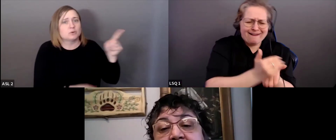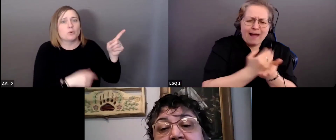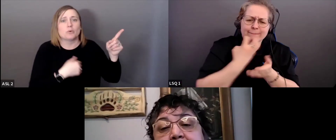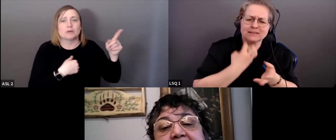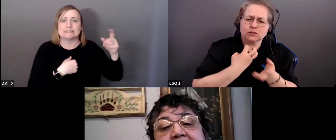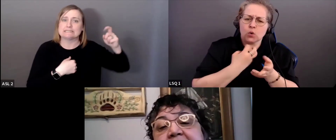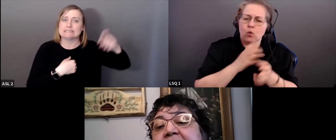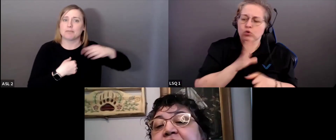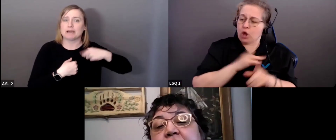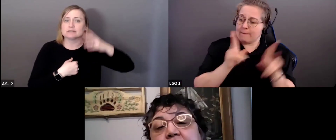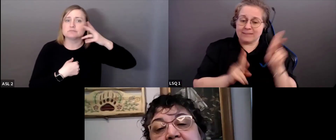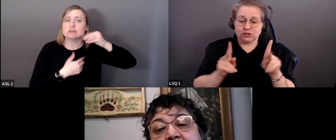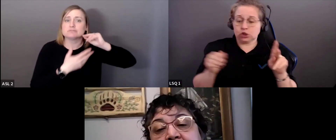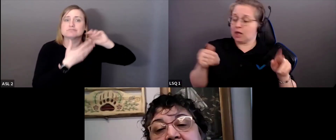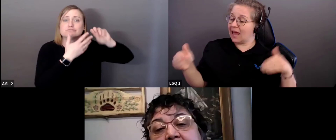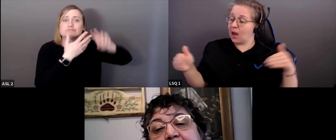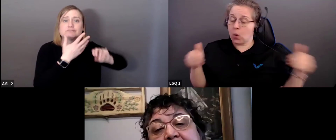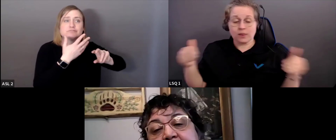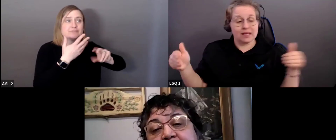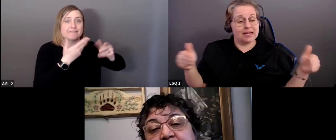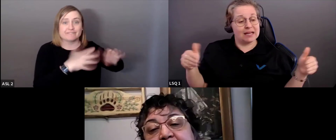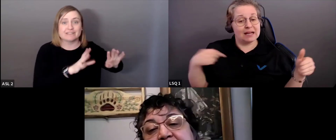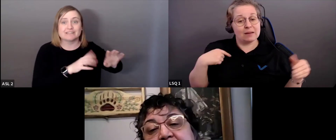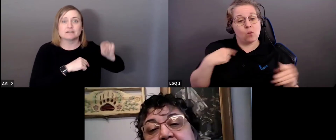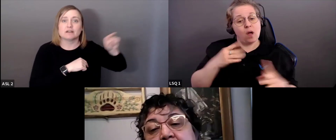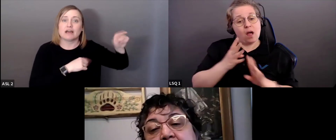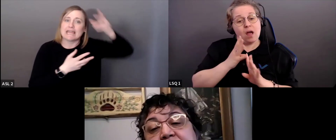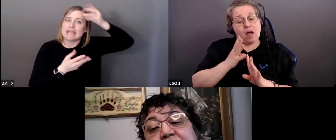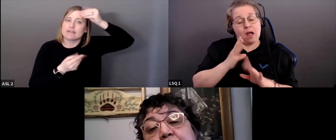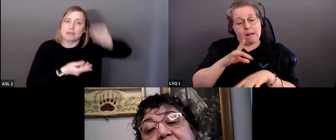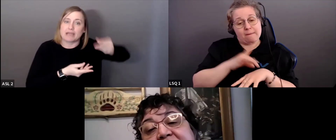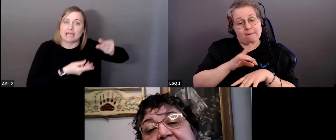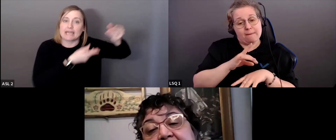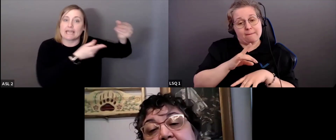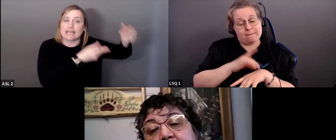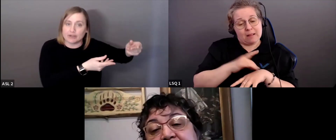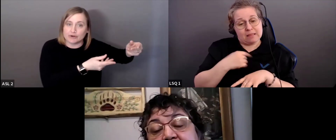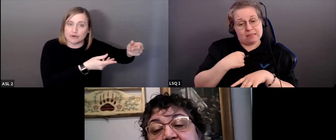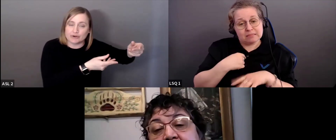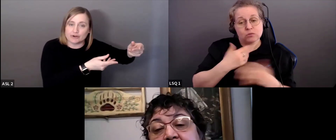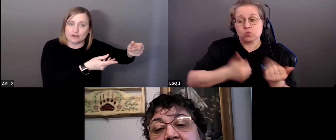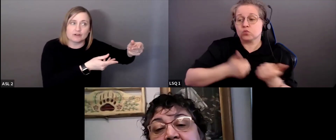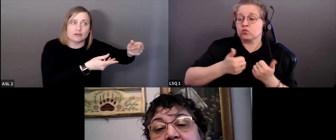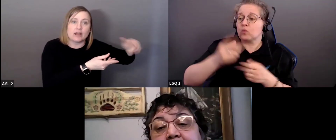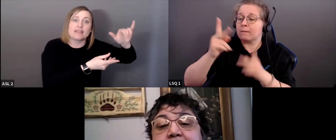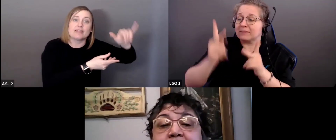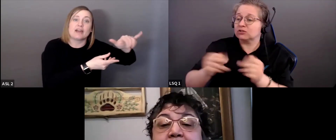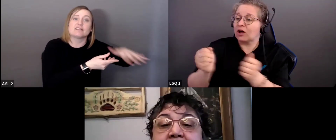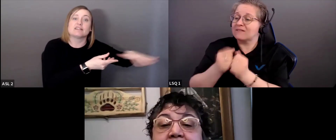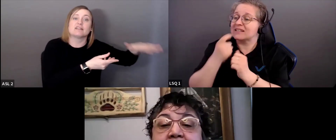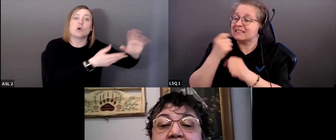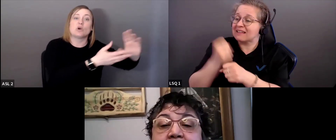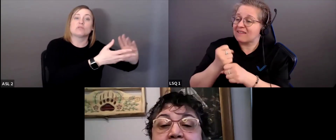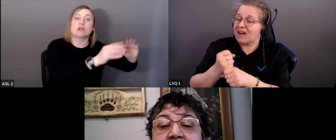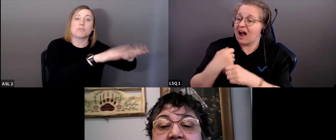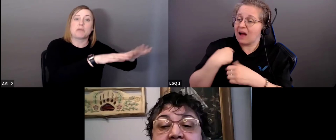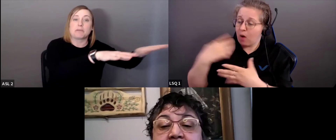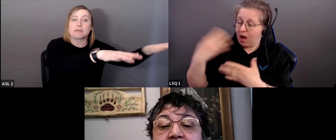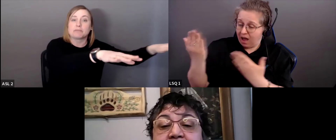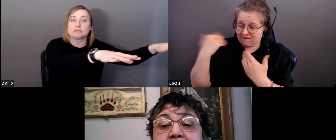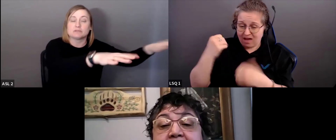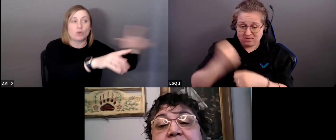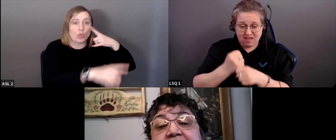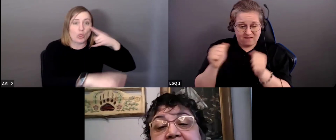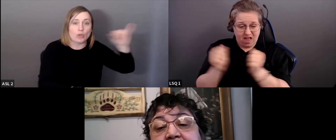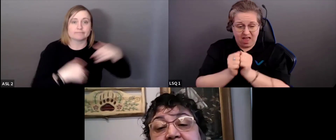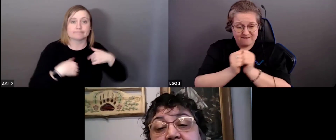quand j'étais patient, avec qui j'ai travaillé. Malheureusement, tout le travail que j'ai fait auprès d'eux,